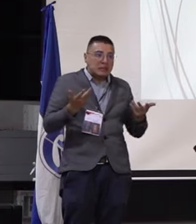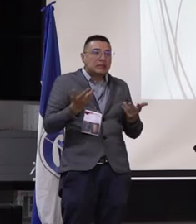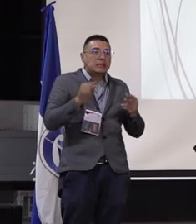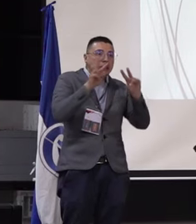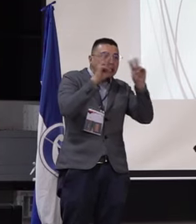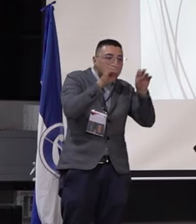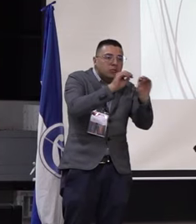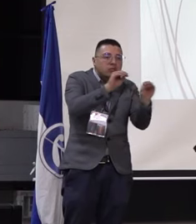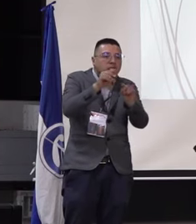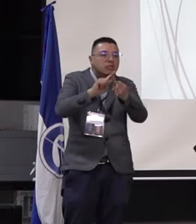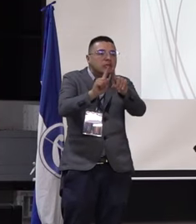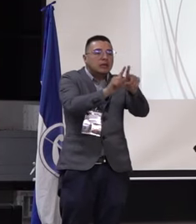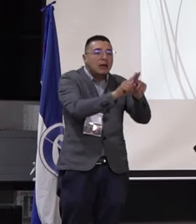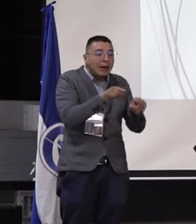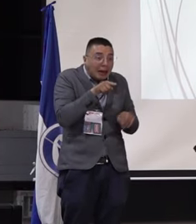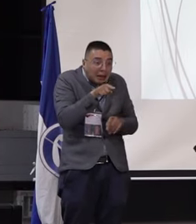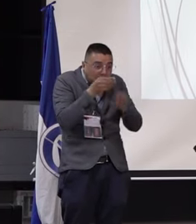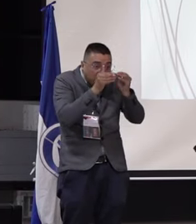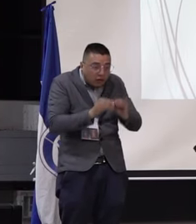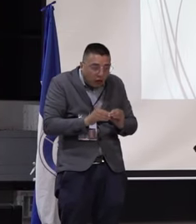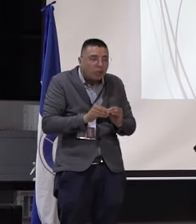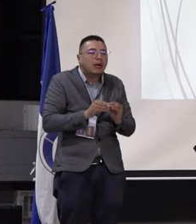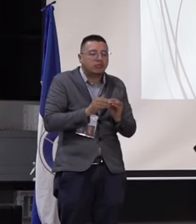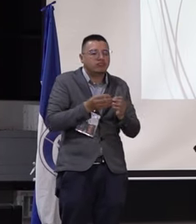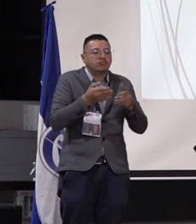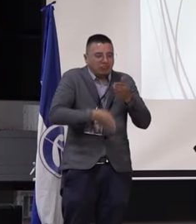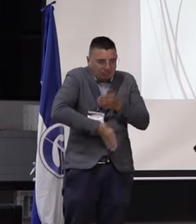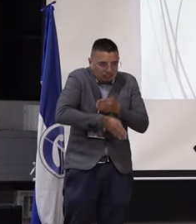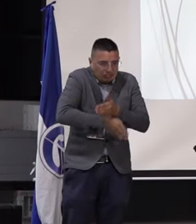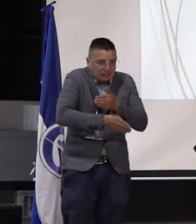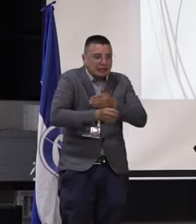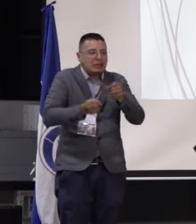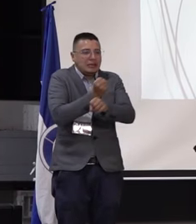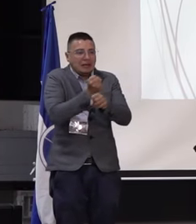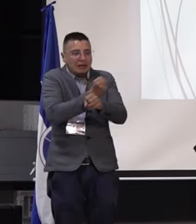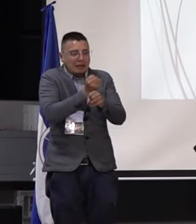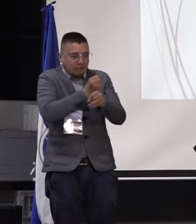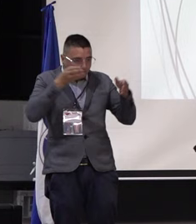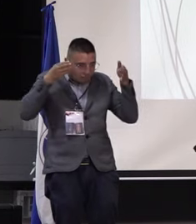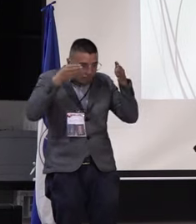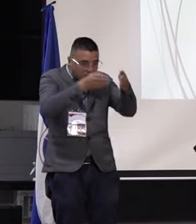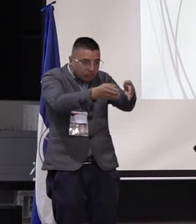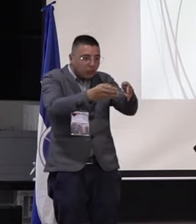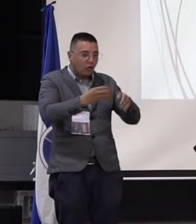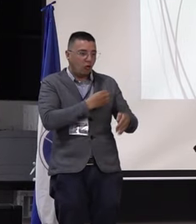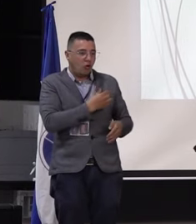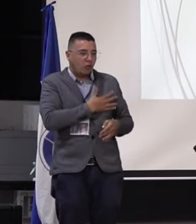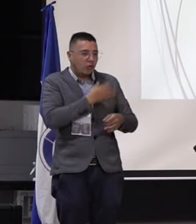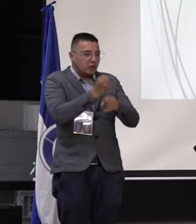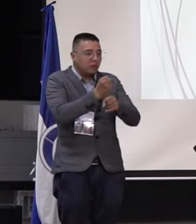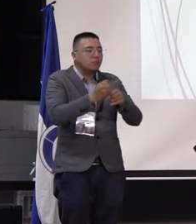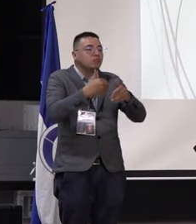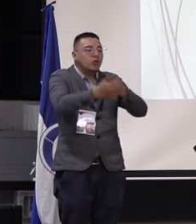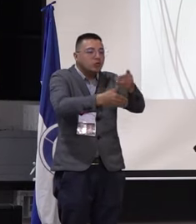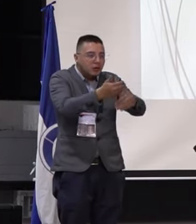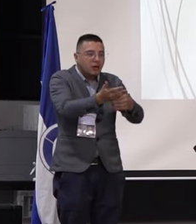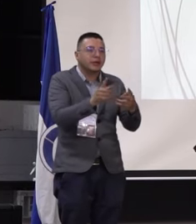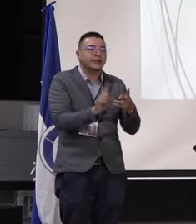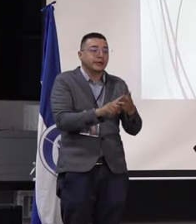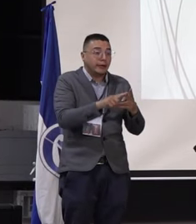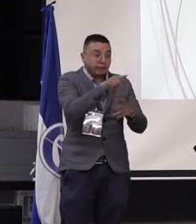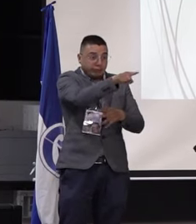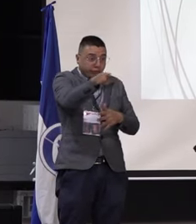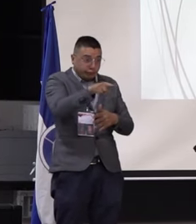ejemplo, en la escuela. De esa manera, queremos seguir fortaleciendo el centro de egresados también para que pueda brindar oportunidades laborales que sean